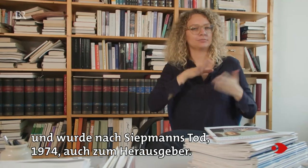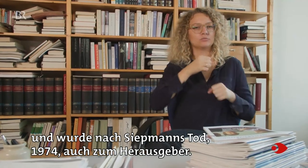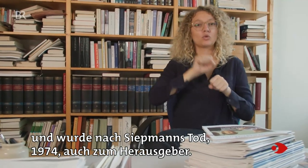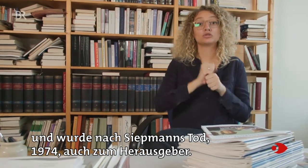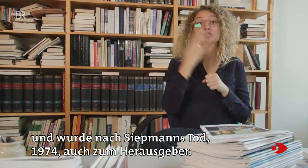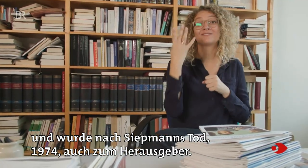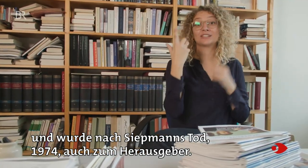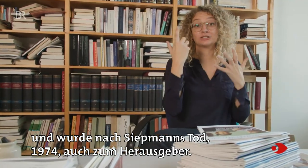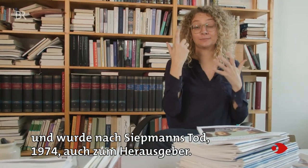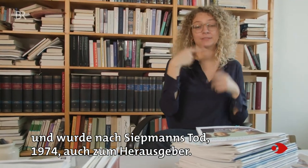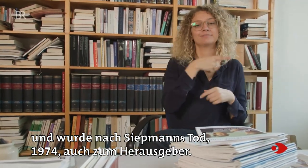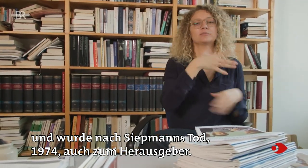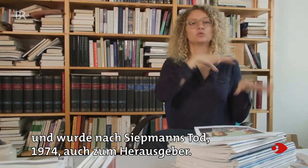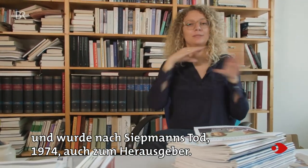auch zum Herausgeber.